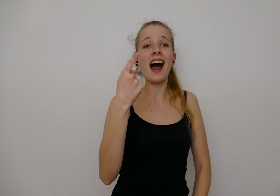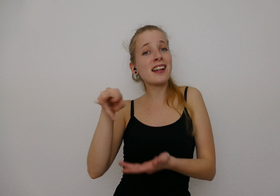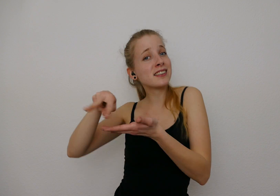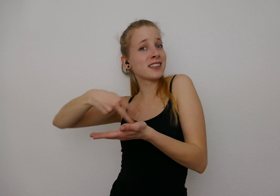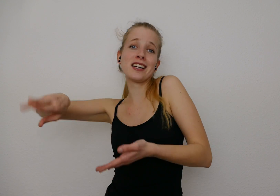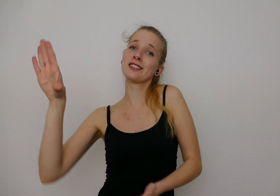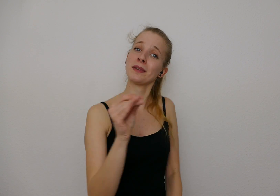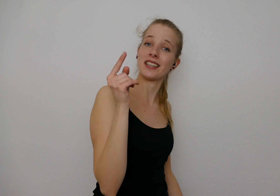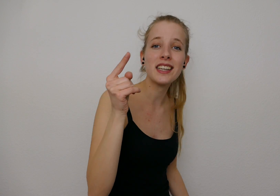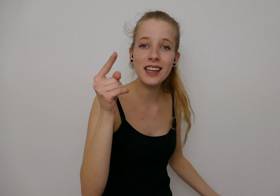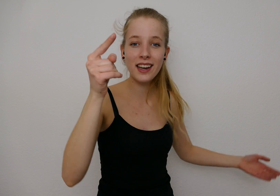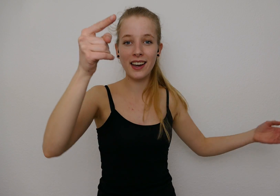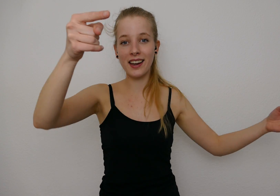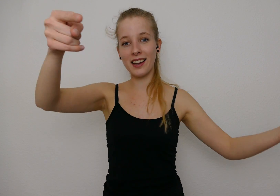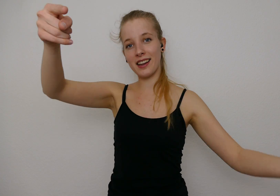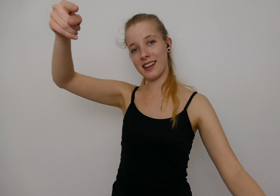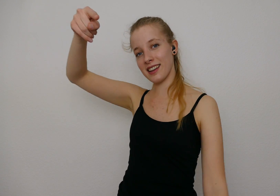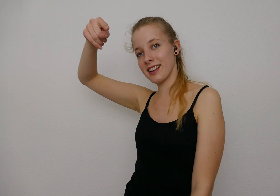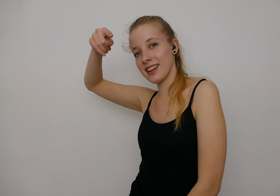einen Tanz mit dir